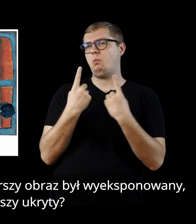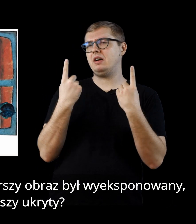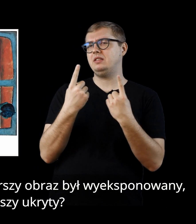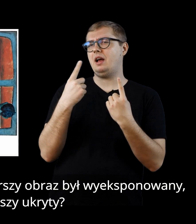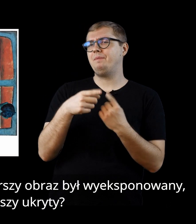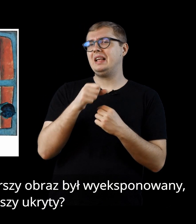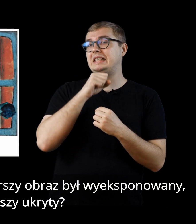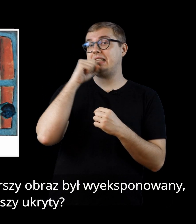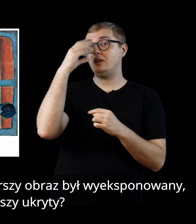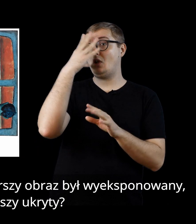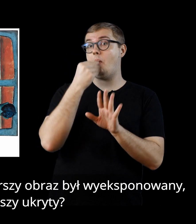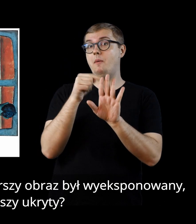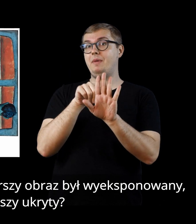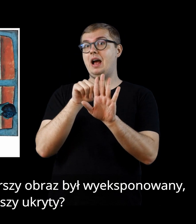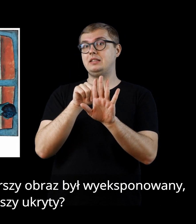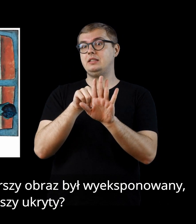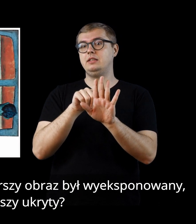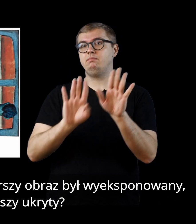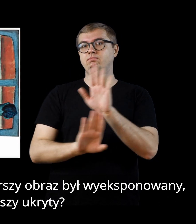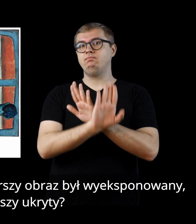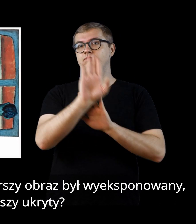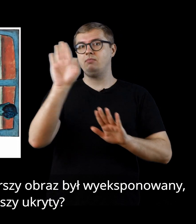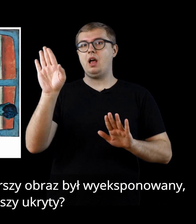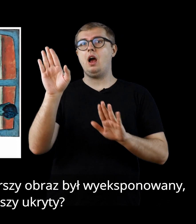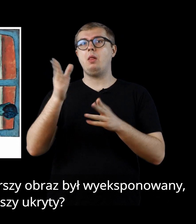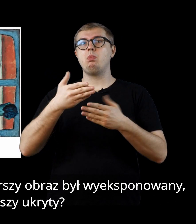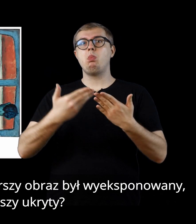Trochę to dziwne, żeby starszy obraz był wyeksponowany, a nowszy ukryty.